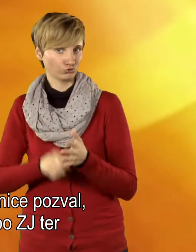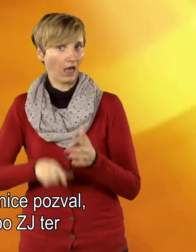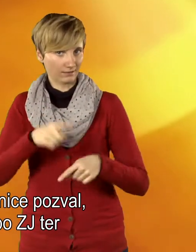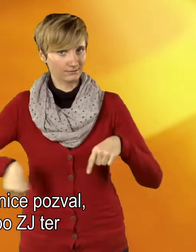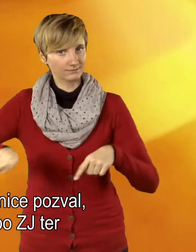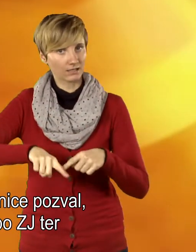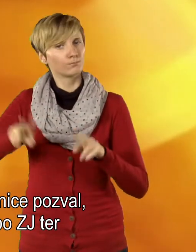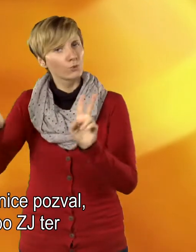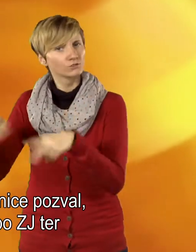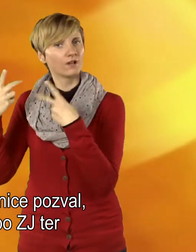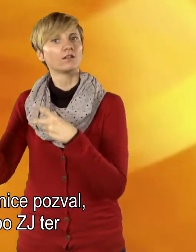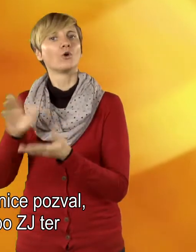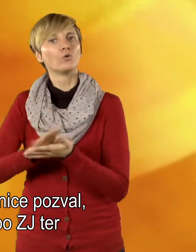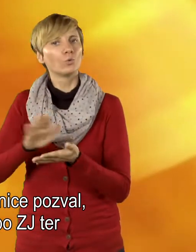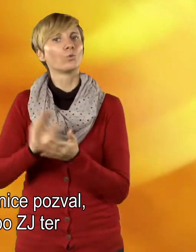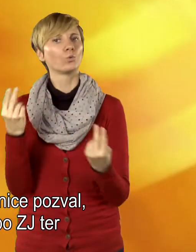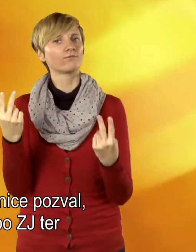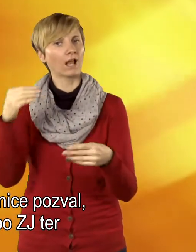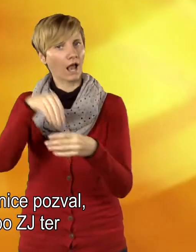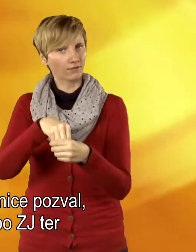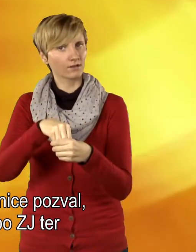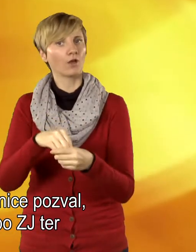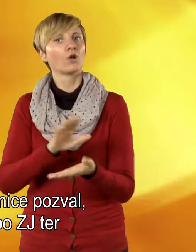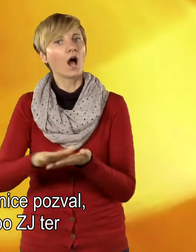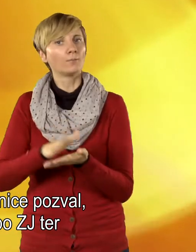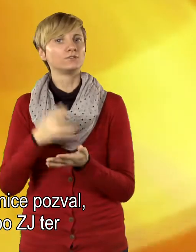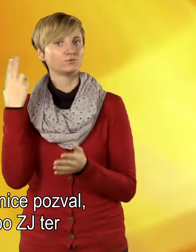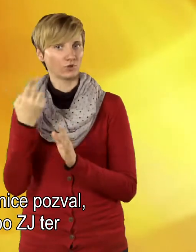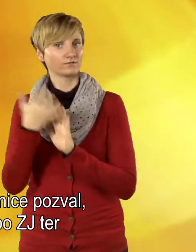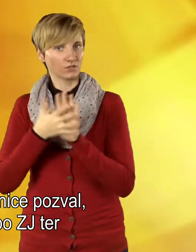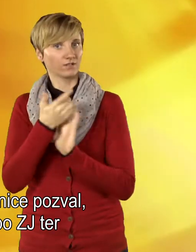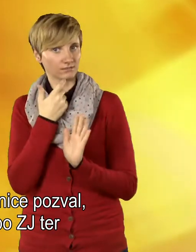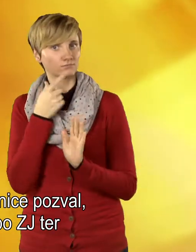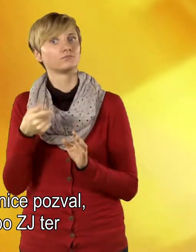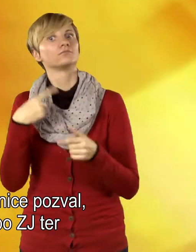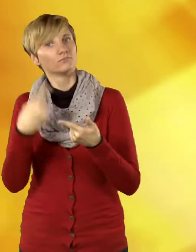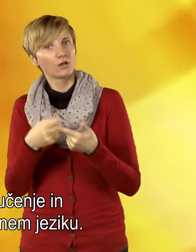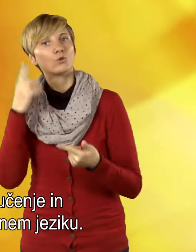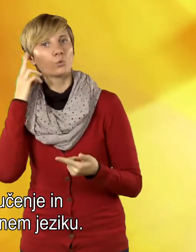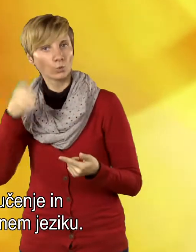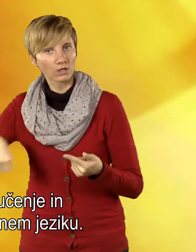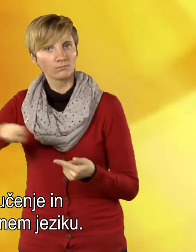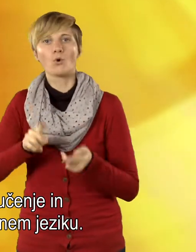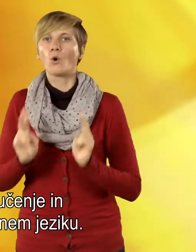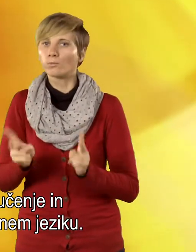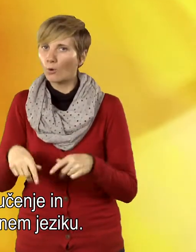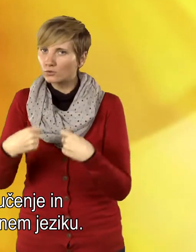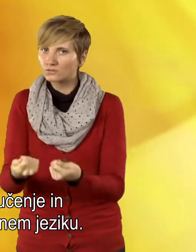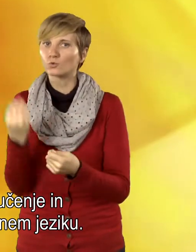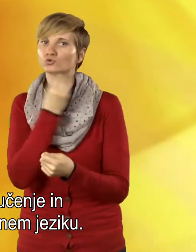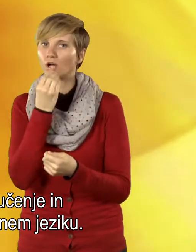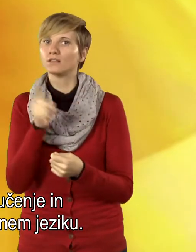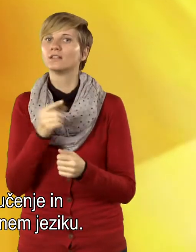pozval naj uveljavljajo raboznakovnega jezika, ter gluhim omogočijo učenje in delo v njihovem izbranem jeziku.